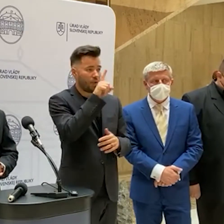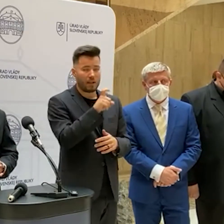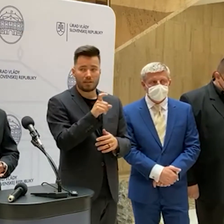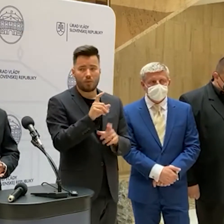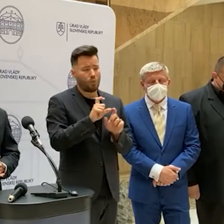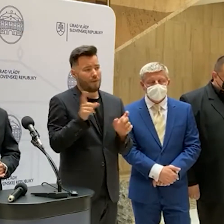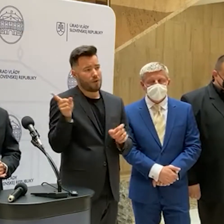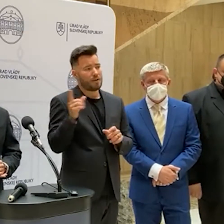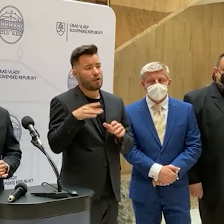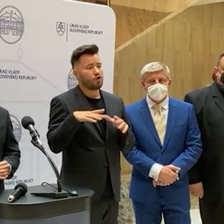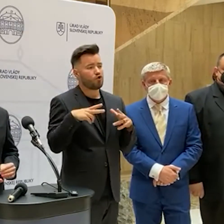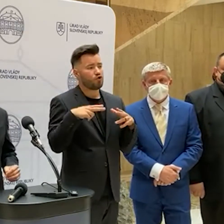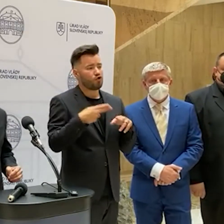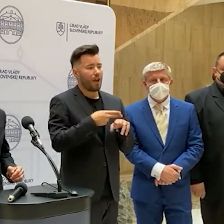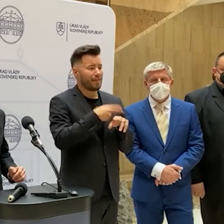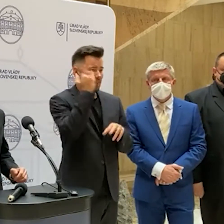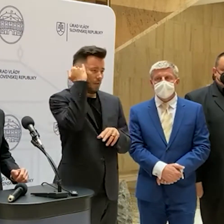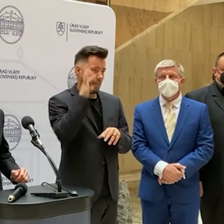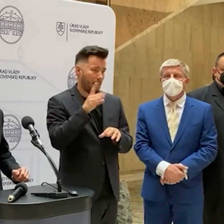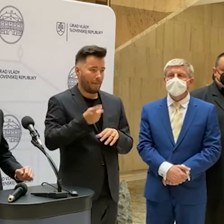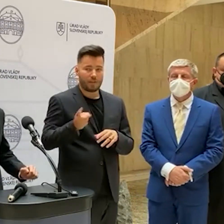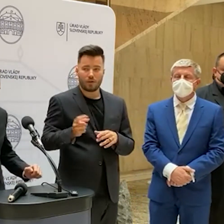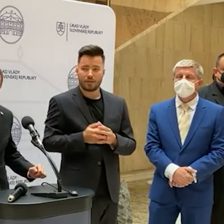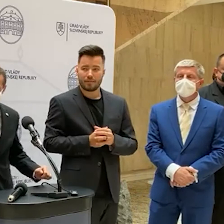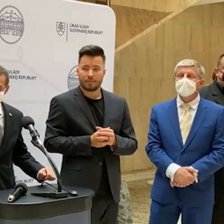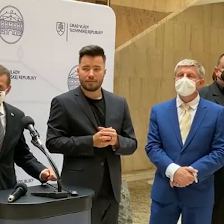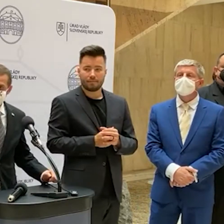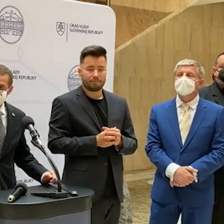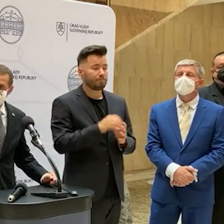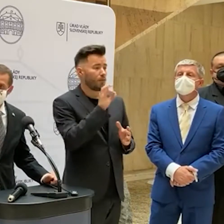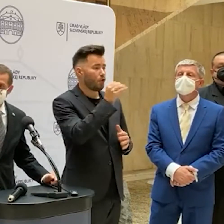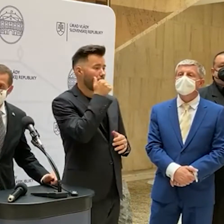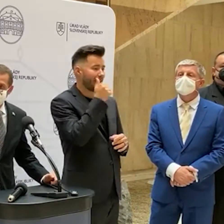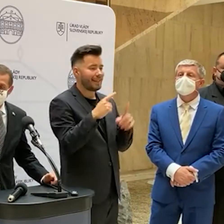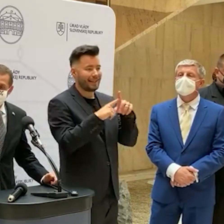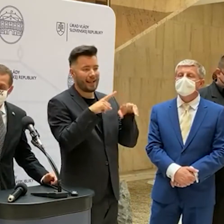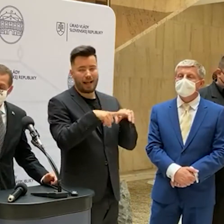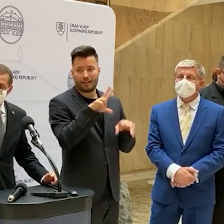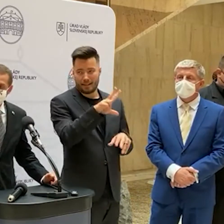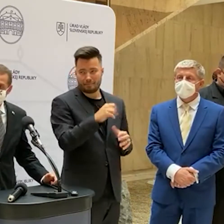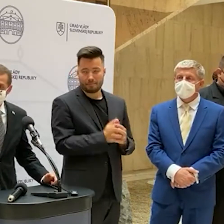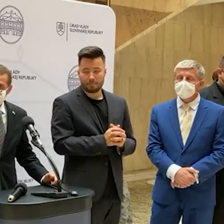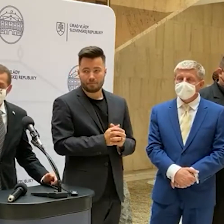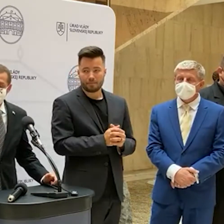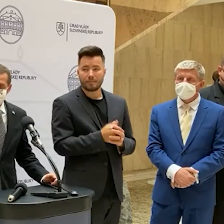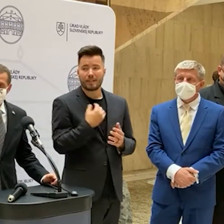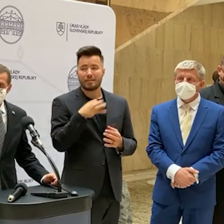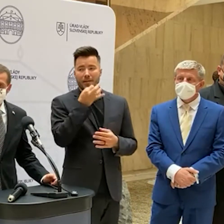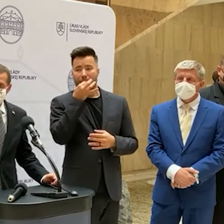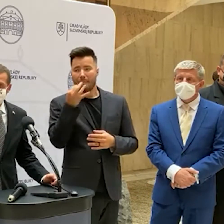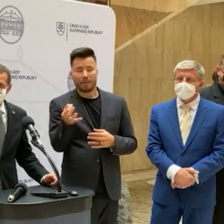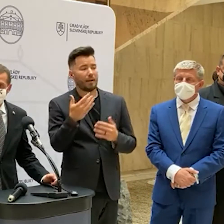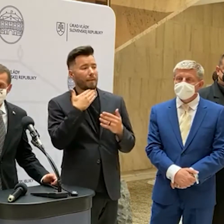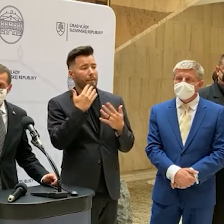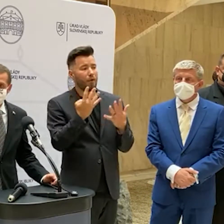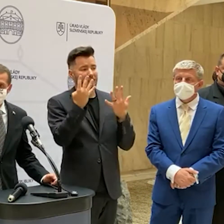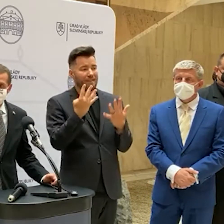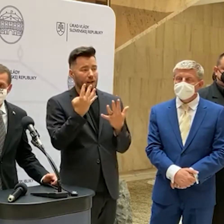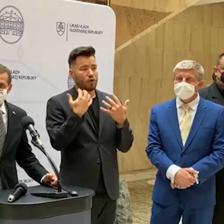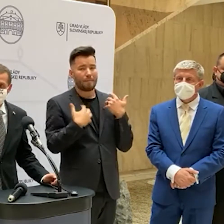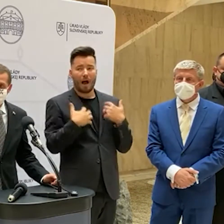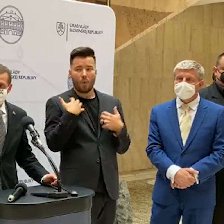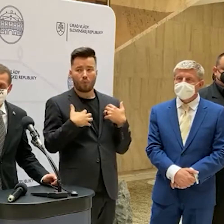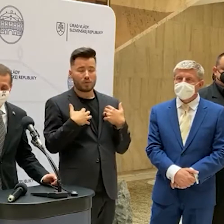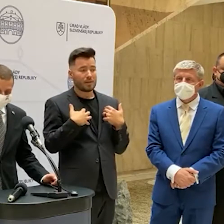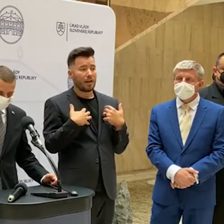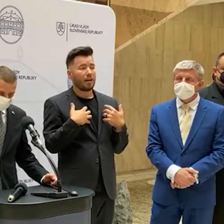páči k cestovaniu otázky. Nech sa páči, teatri. Ďakujem veľmi pekne, ja by si chcela dopýtať, že potom 9. auguste budú vlastne aké zmeny pre